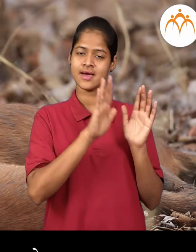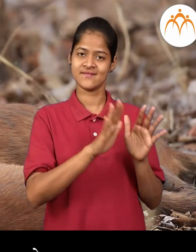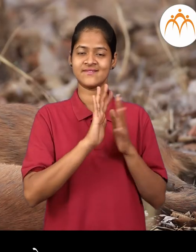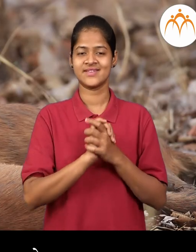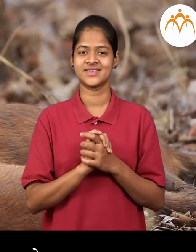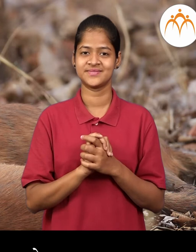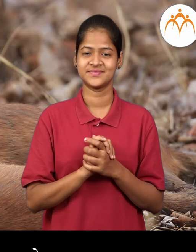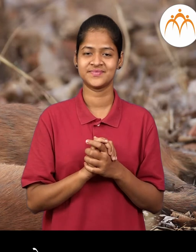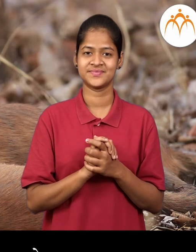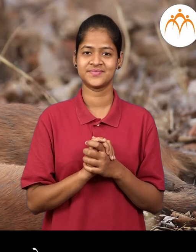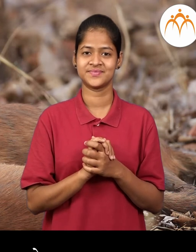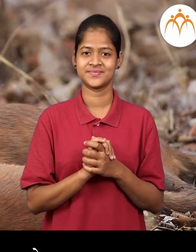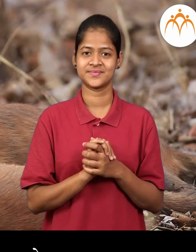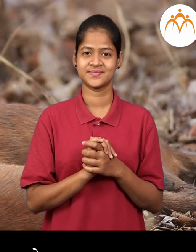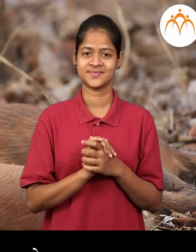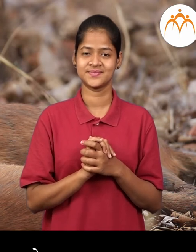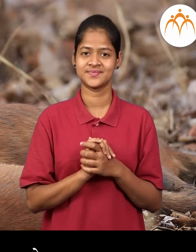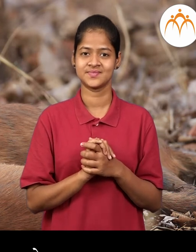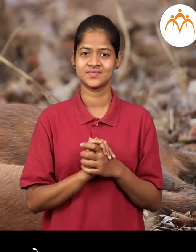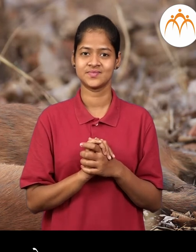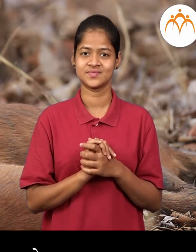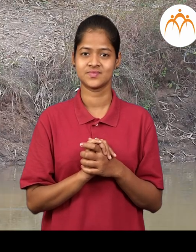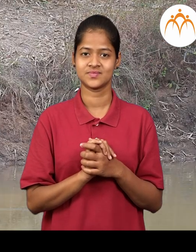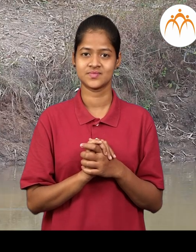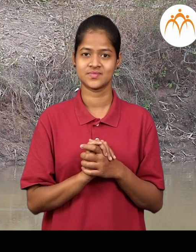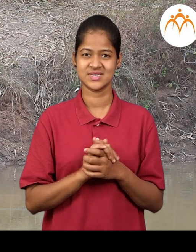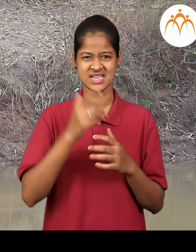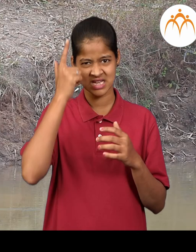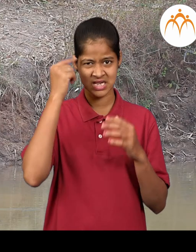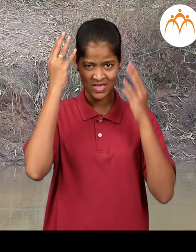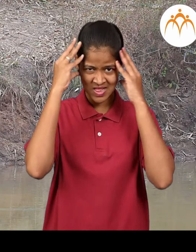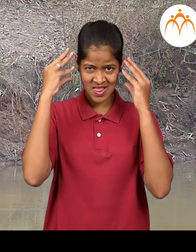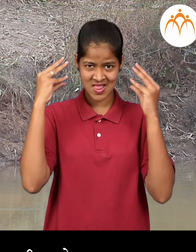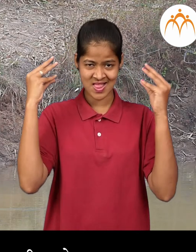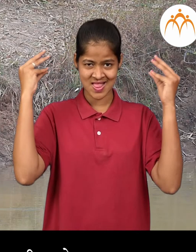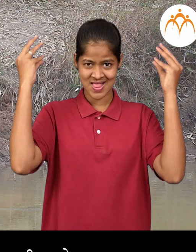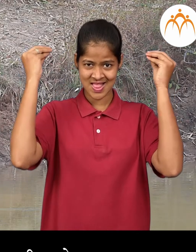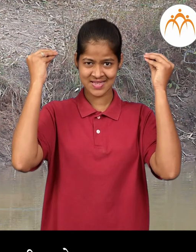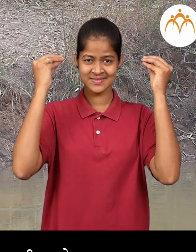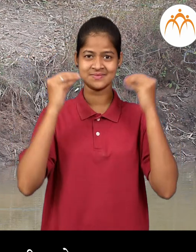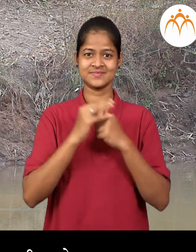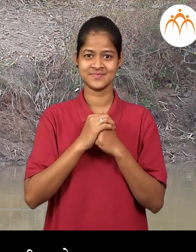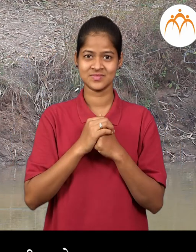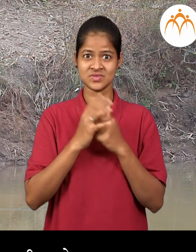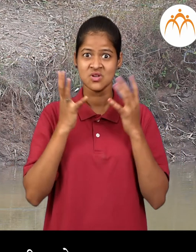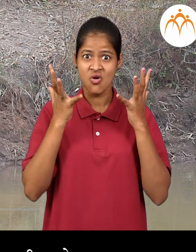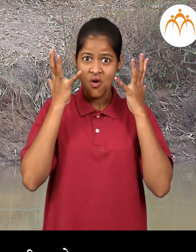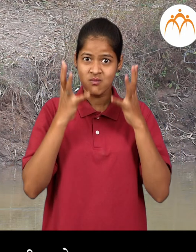जंगलात रहतो गवा गवा हा